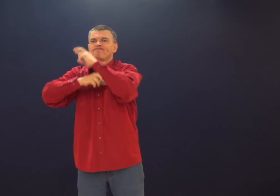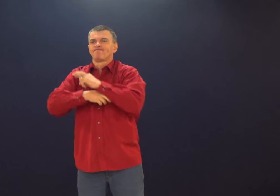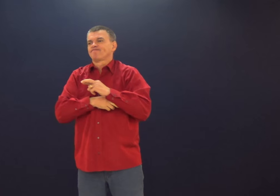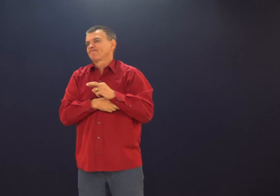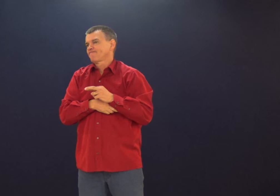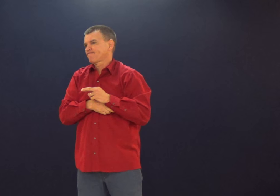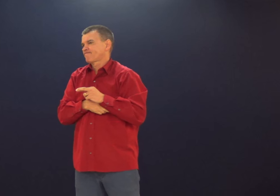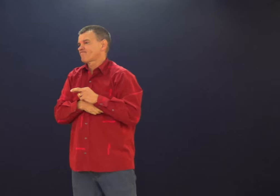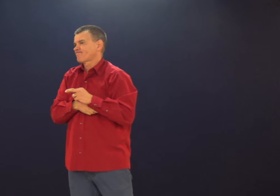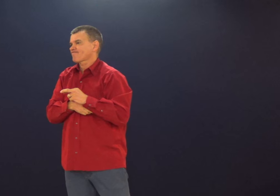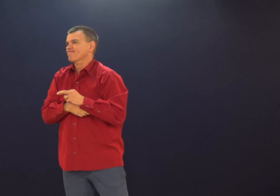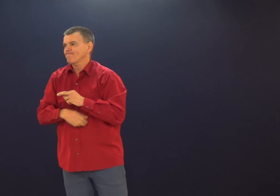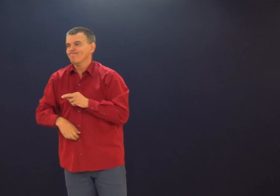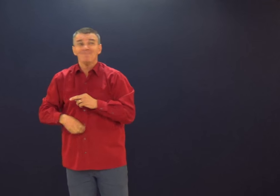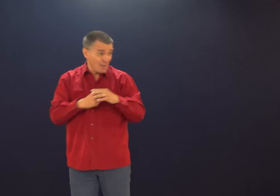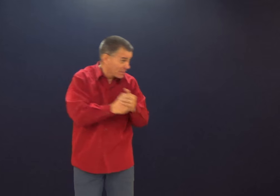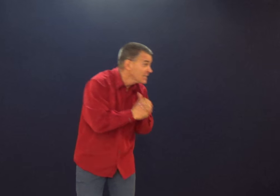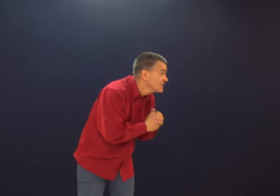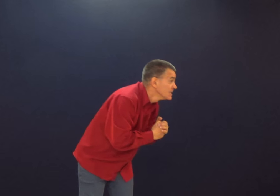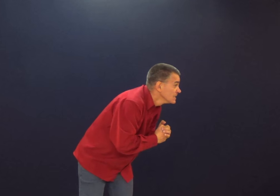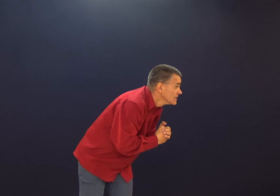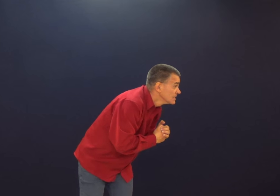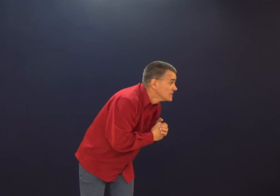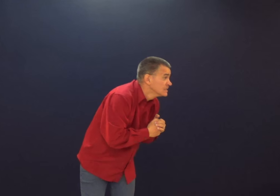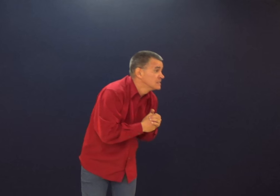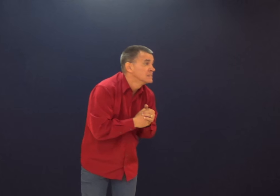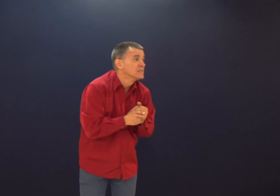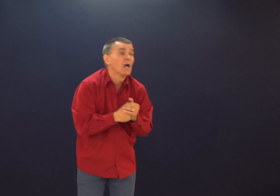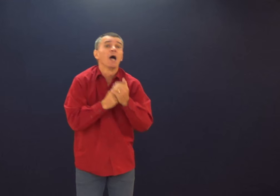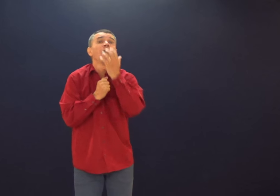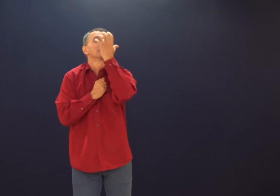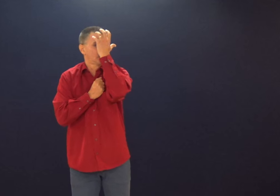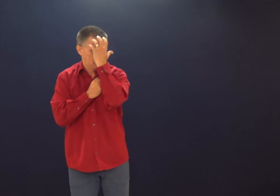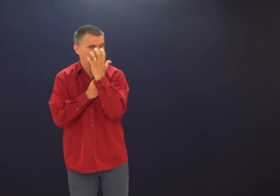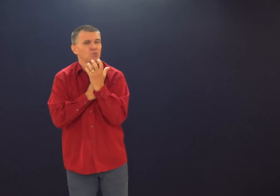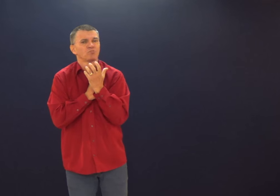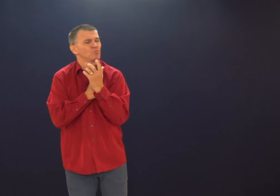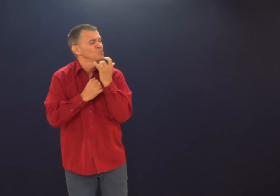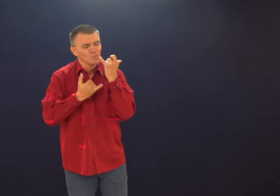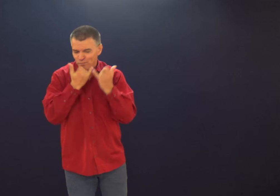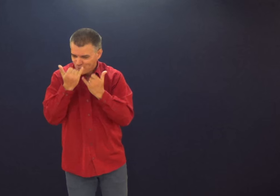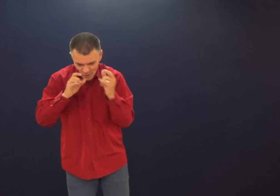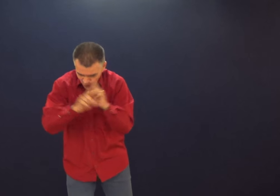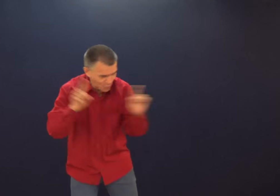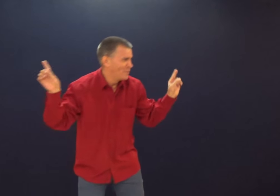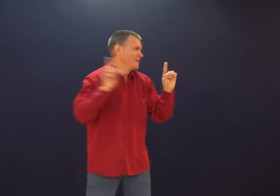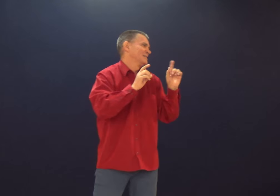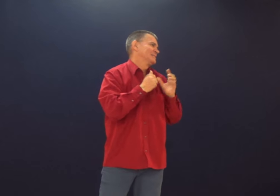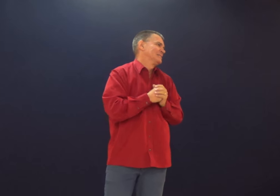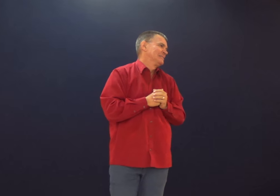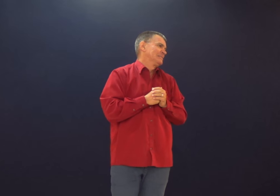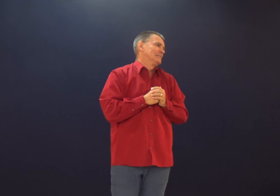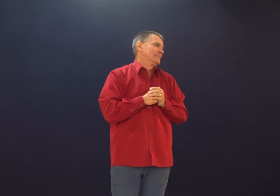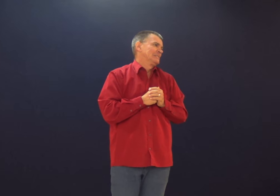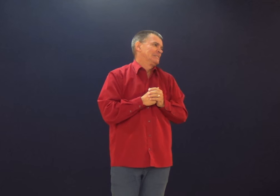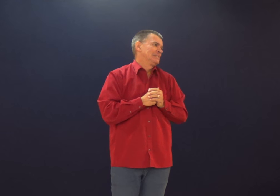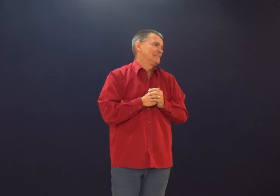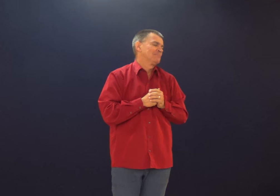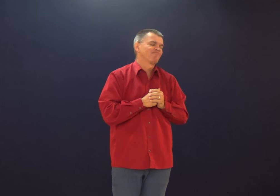grama. Sabe? Cuide da sua grama. Amém? Isso é bem sério, não é brincadeira. Não é.